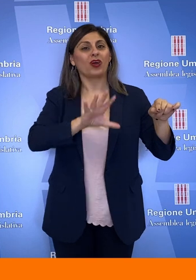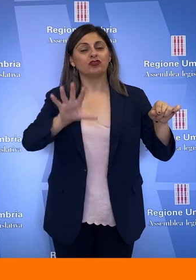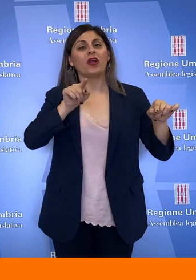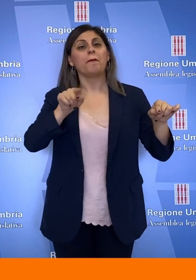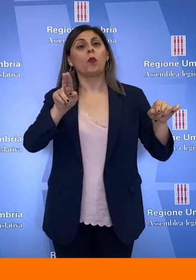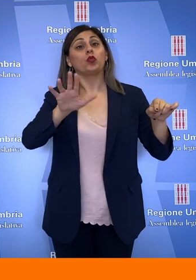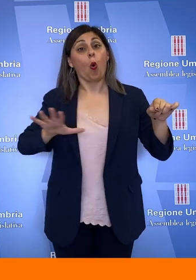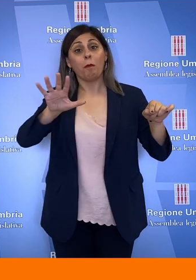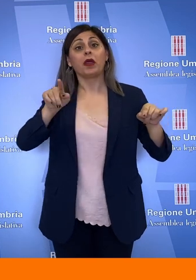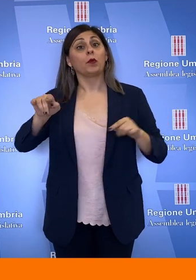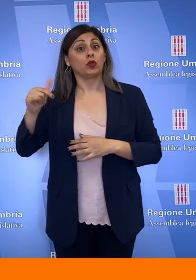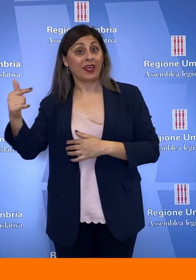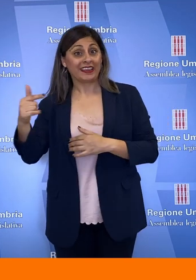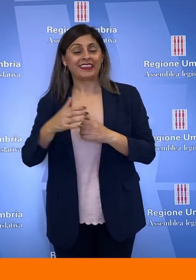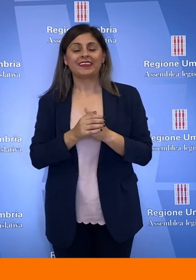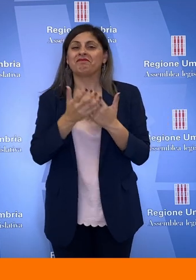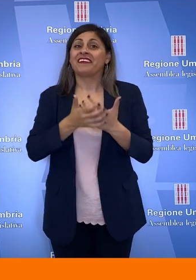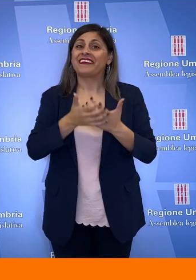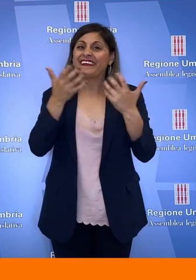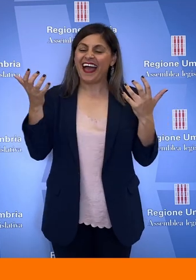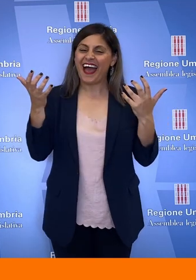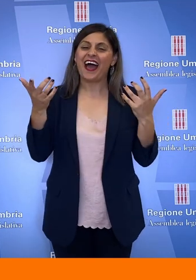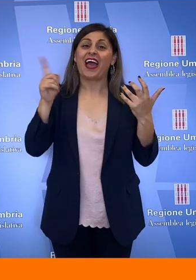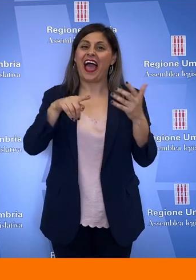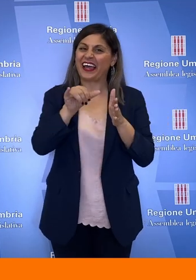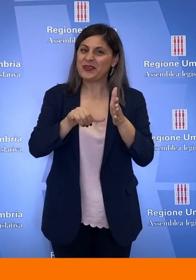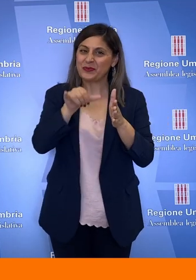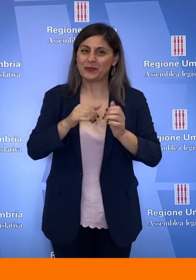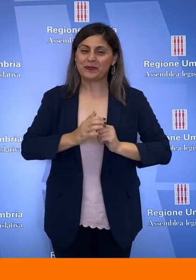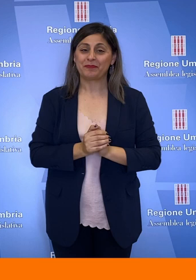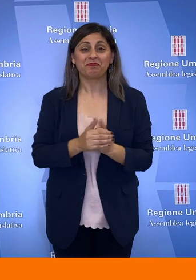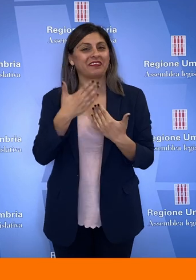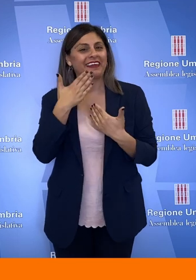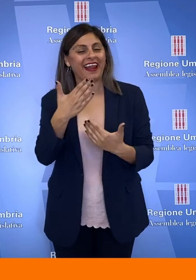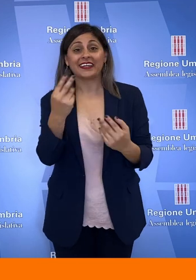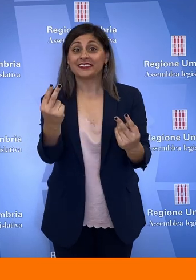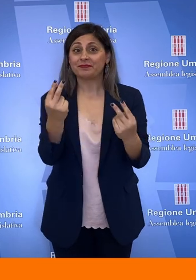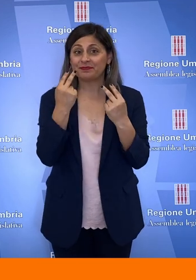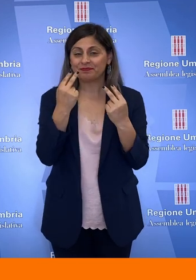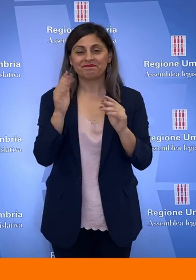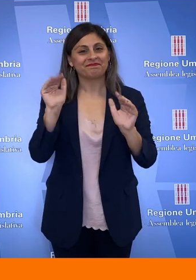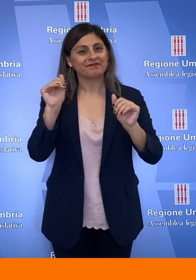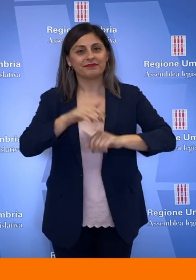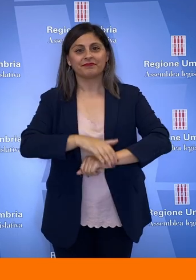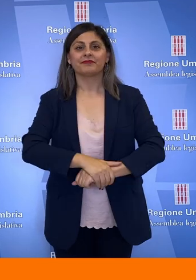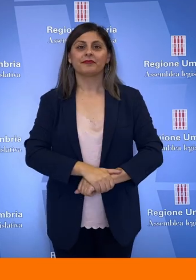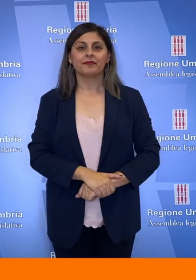.umbria.it e naturalmente su YouTube. Grazie per averci seguito, arrivederci.